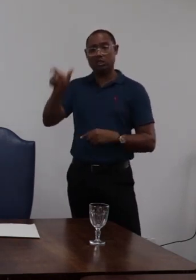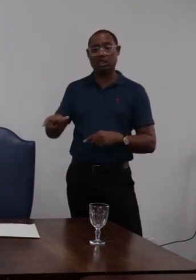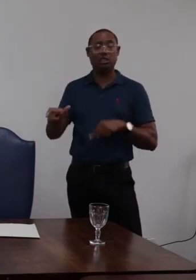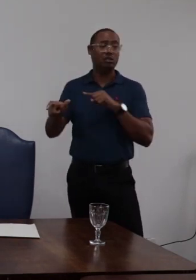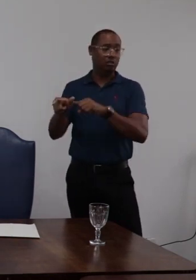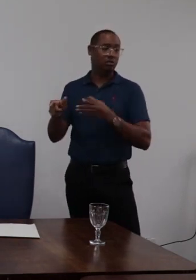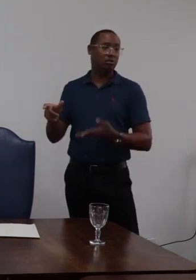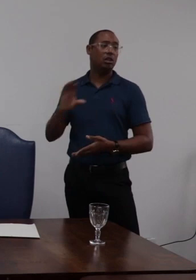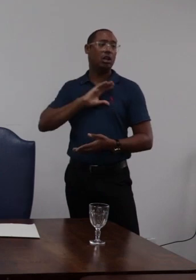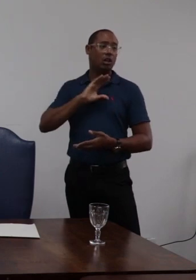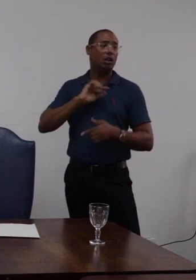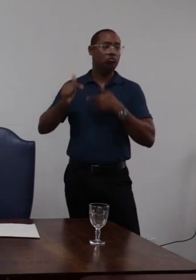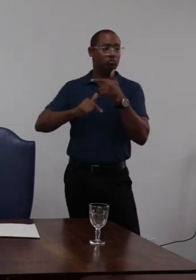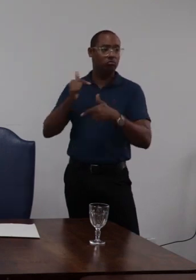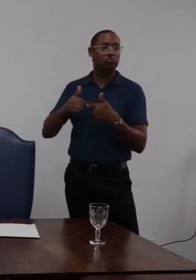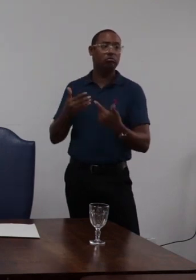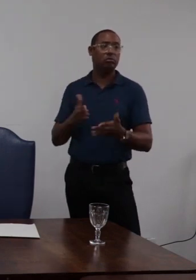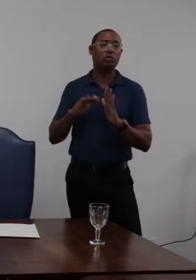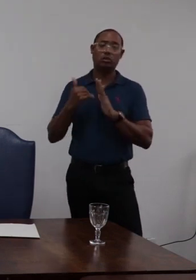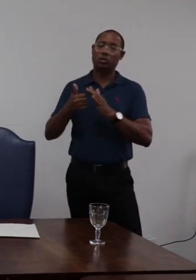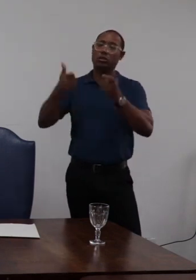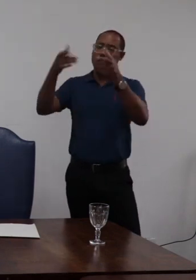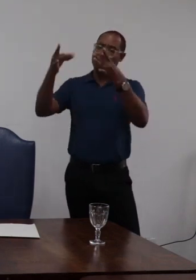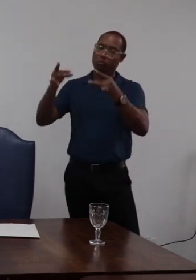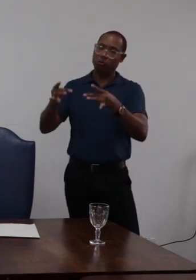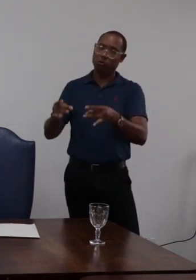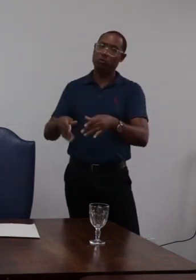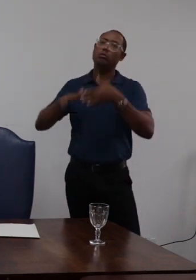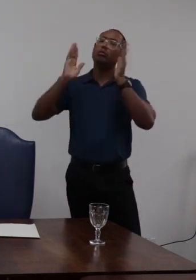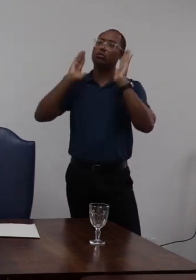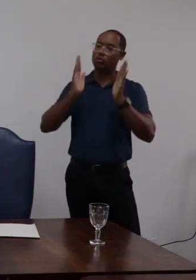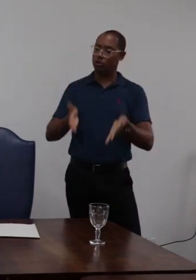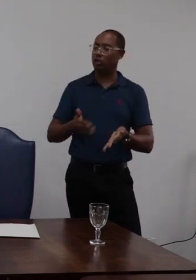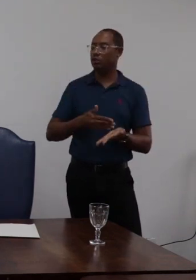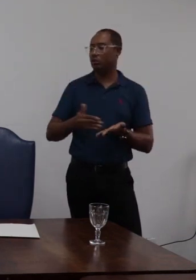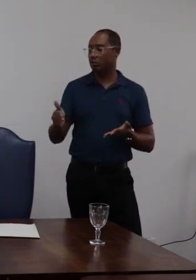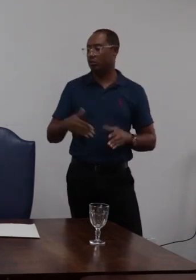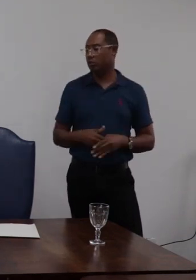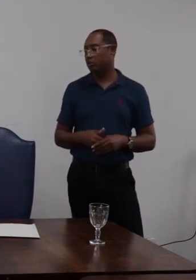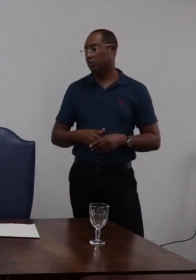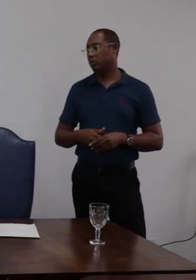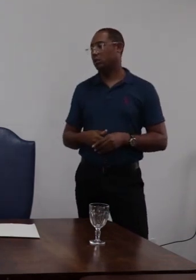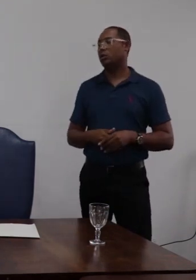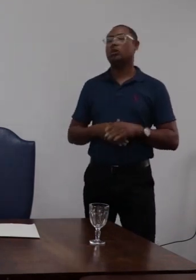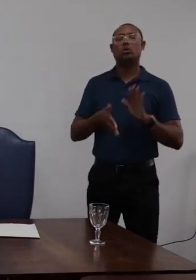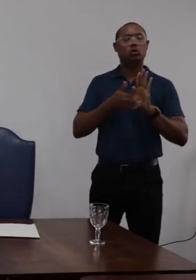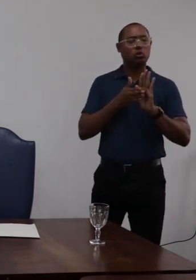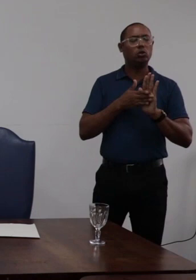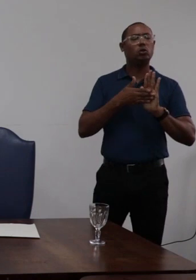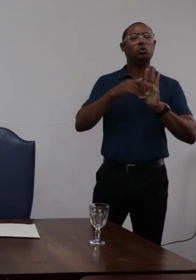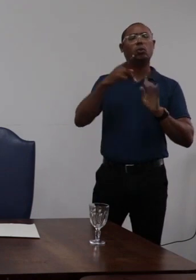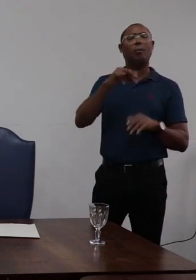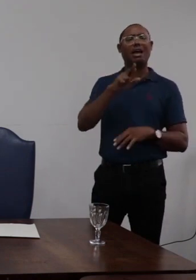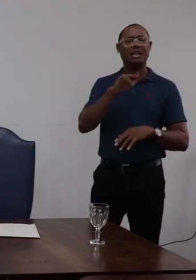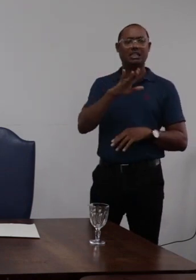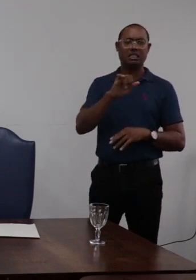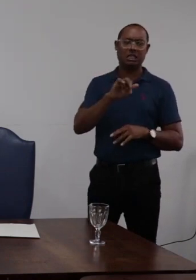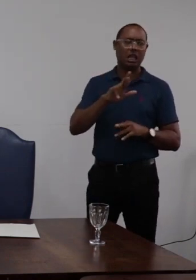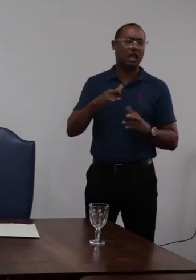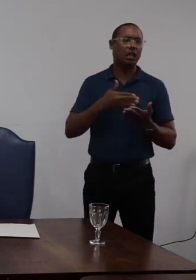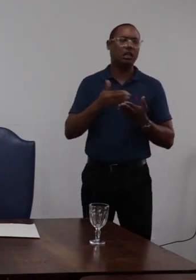servidora a colégia de trabalho por tudo aquilo que já foi mencionado aqui tanto consta do parecer já foi lido aqui pelo